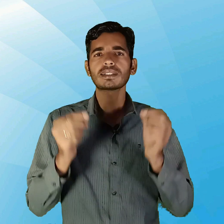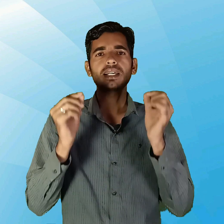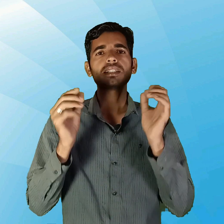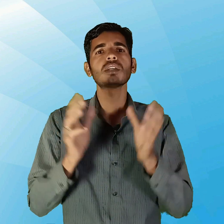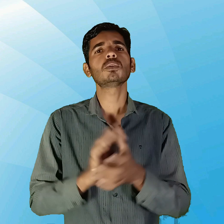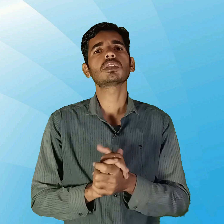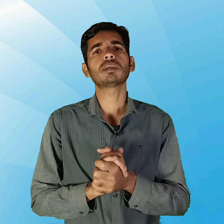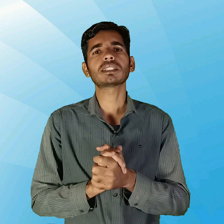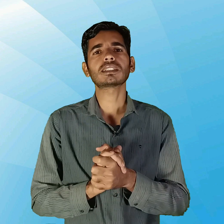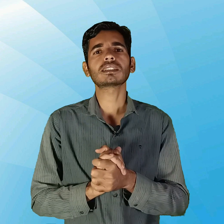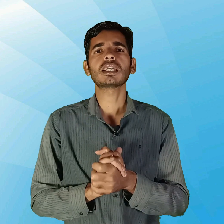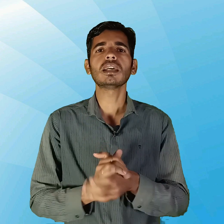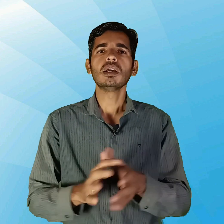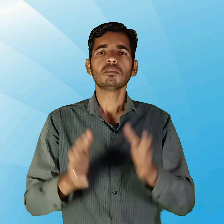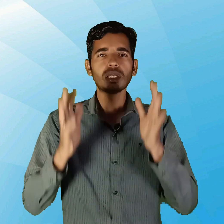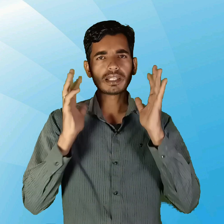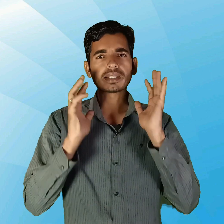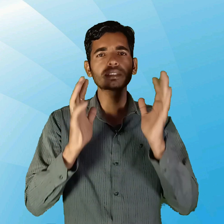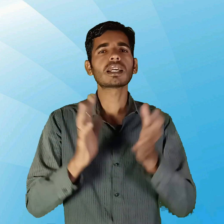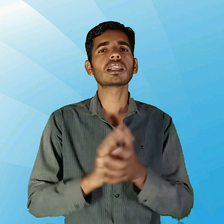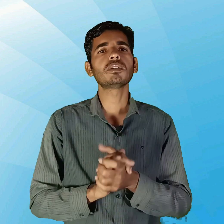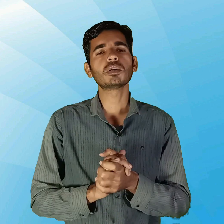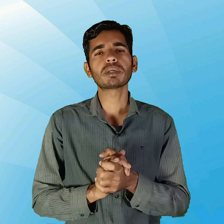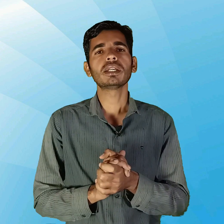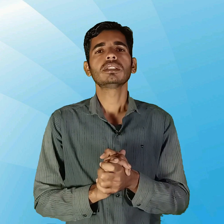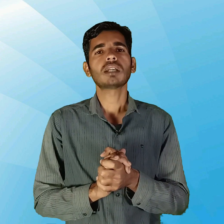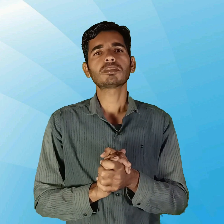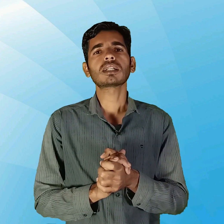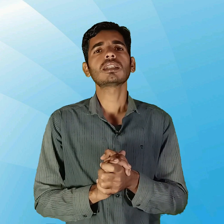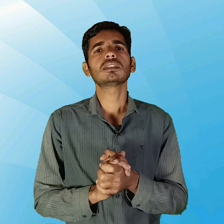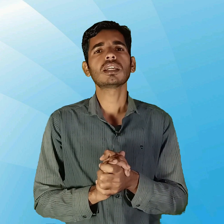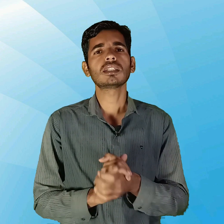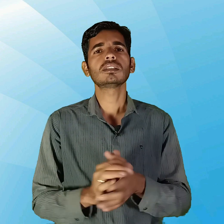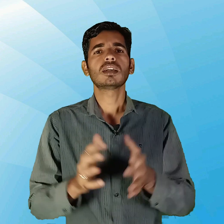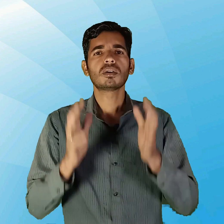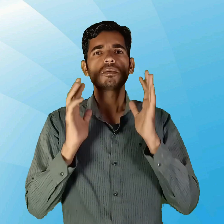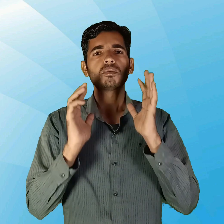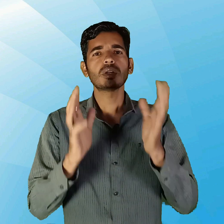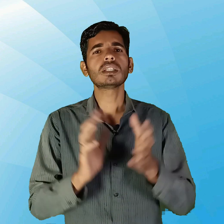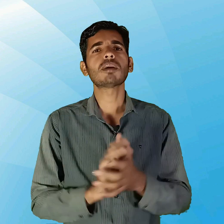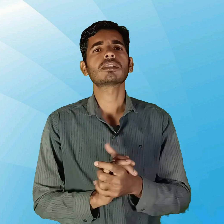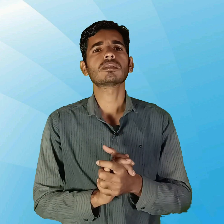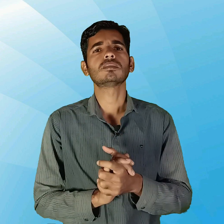आसानी से लूस से बचा सकते हैं मिलते हैं किसी अगले विडियो में तब तक के लिए जय हिल वंदे मात्रों